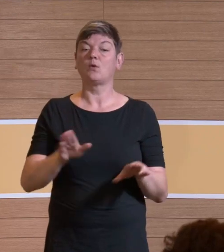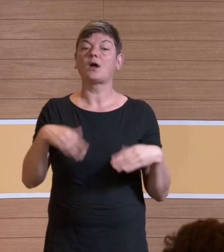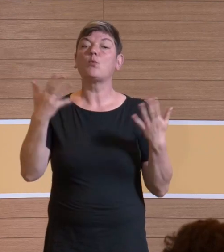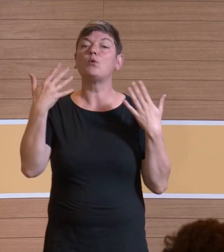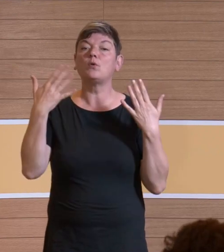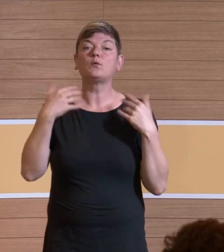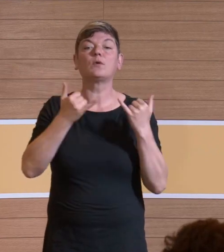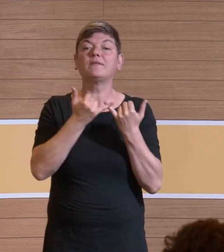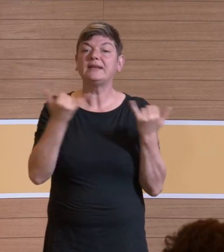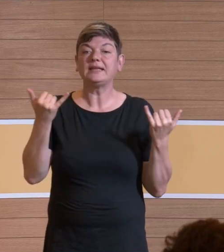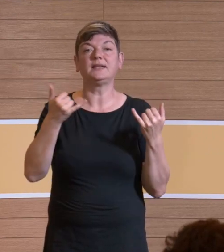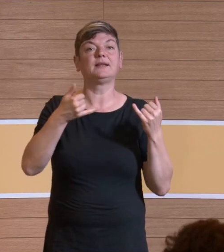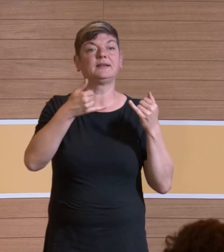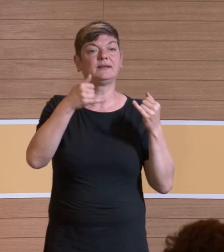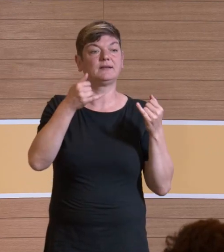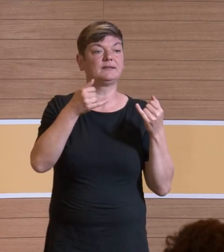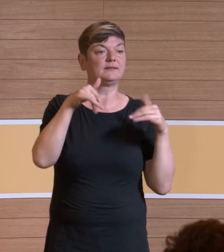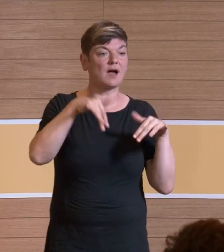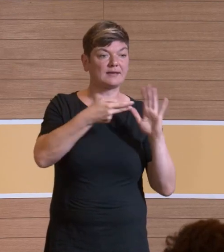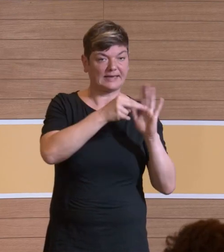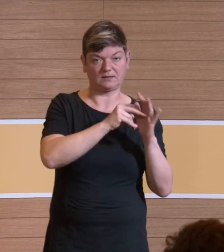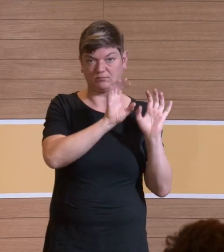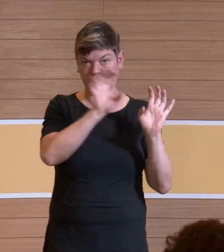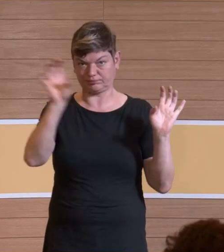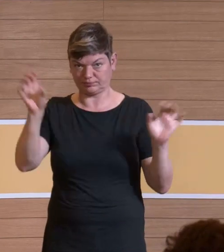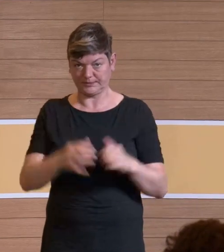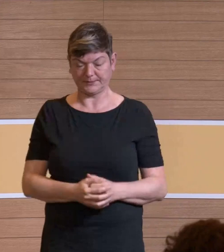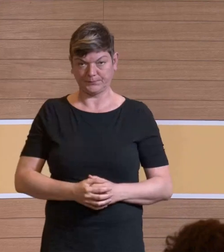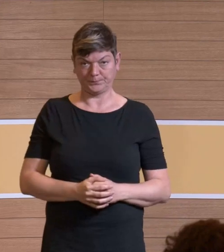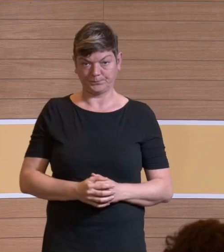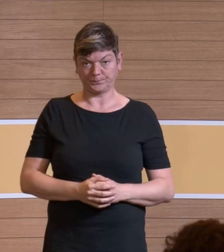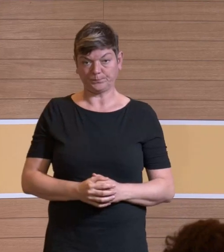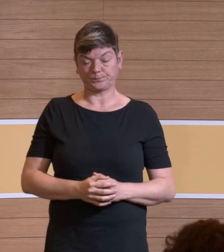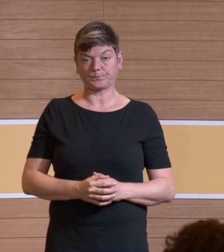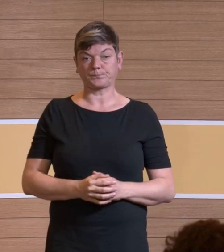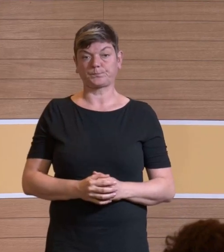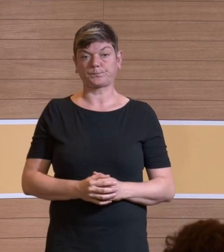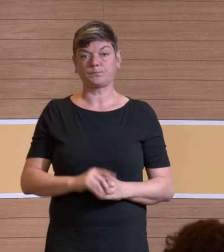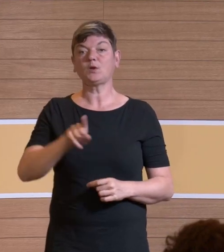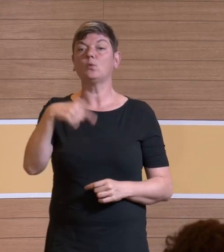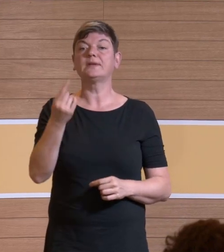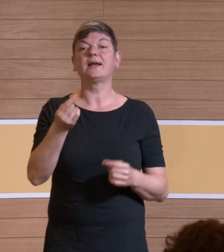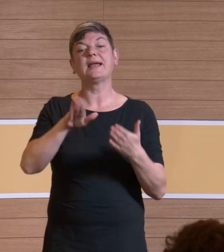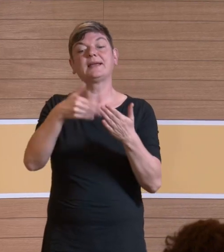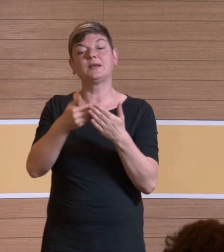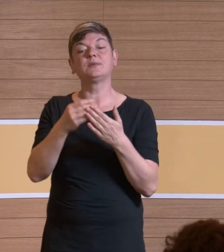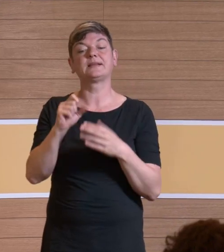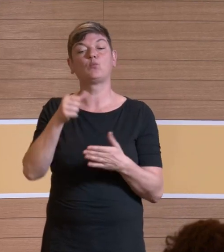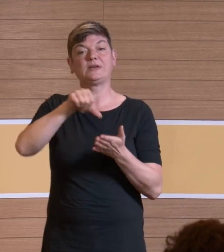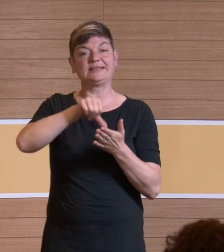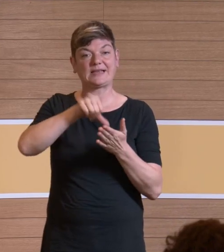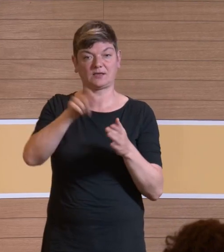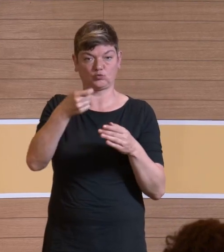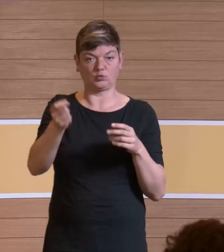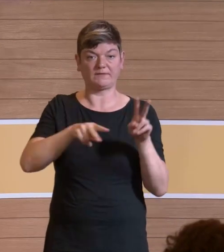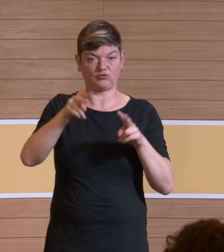Belüftungsarten, die wir haben im Zentral-OP. Und ich stelle Ihnen dann abschließend die Ergebnisse unserer Multi-Center-Studie